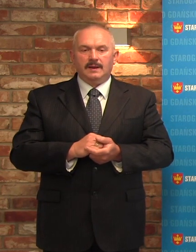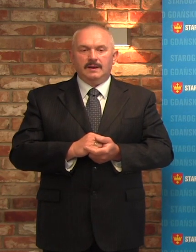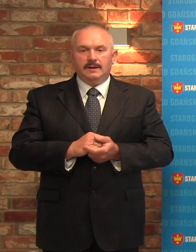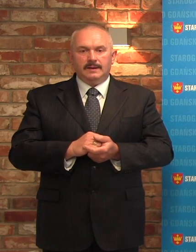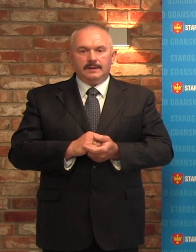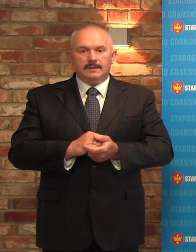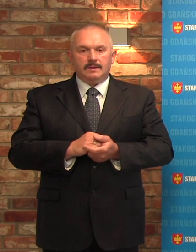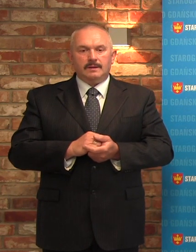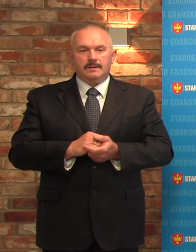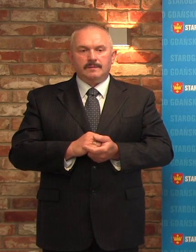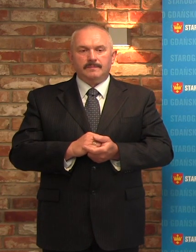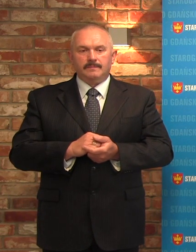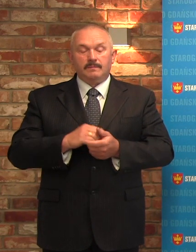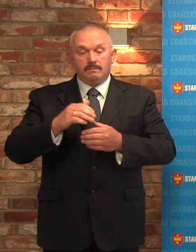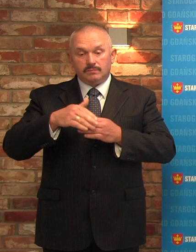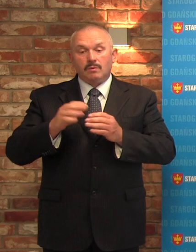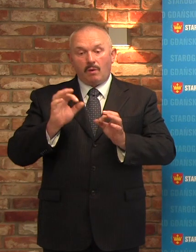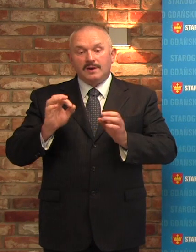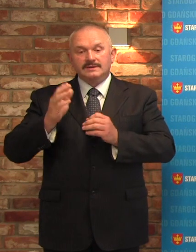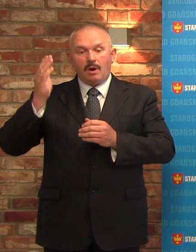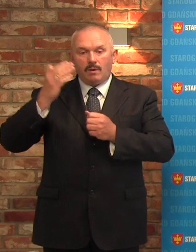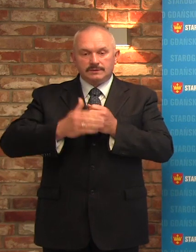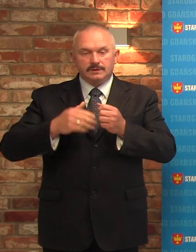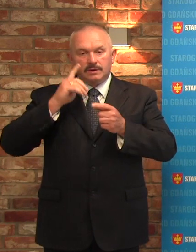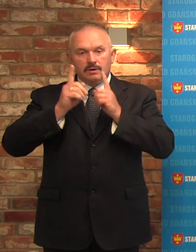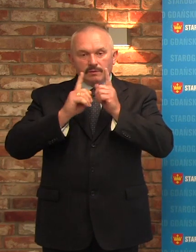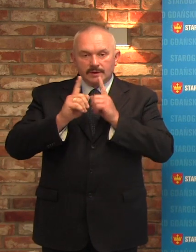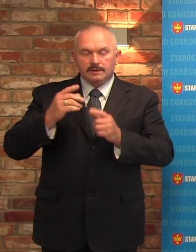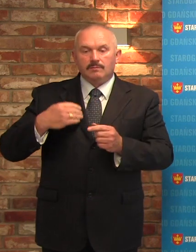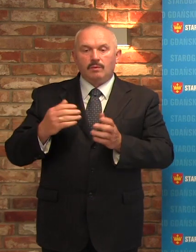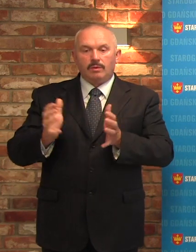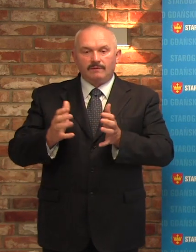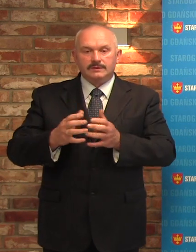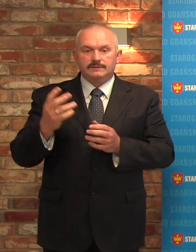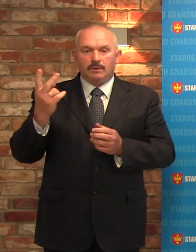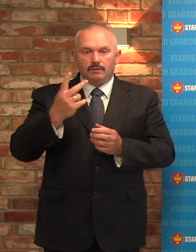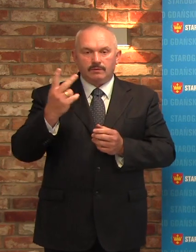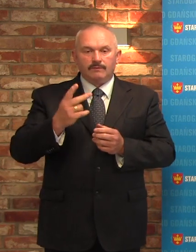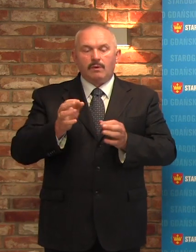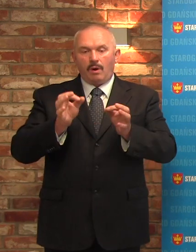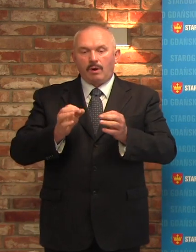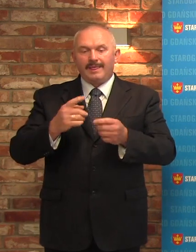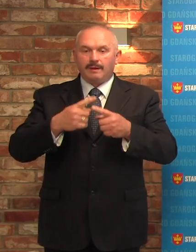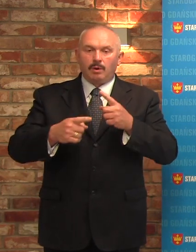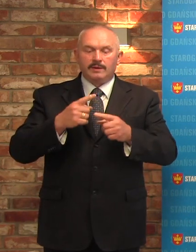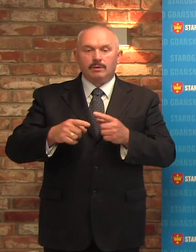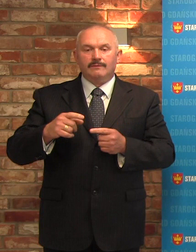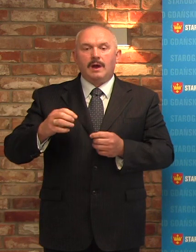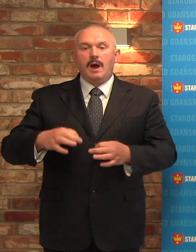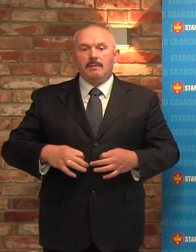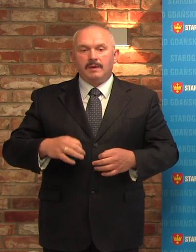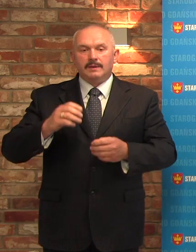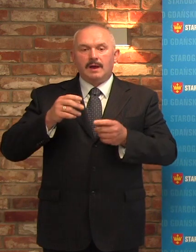Przy okazji ostatniej konferencji pan poseł był w towarzystwie dwóch lokalnych polityków, mianowicie pana